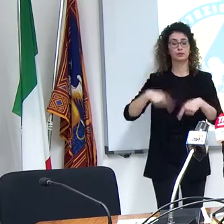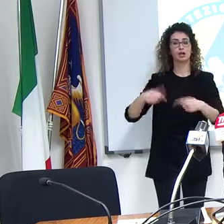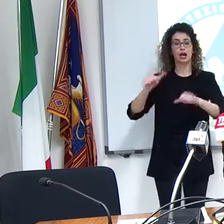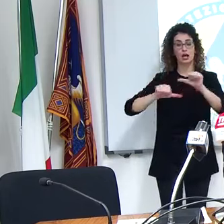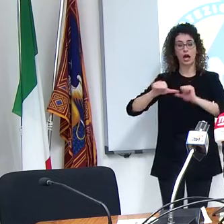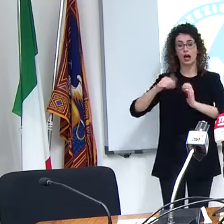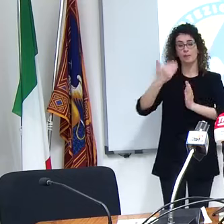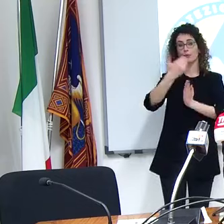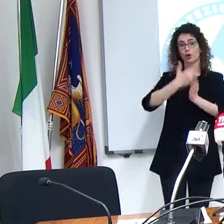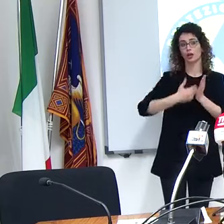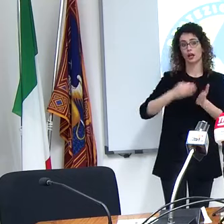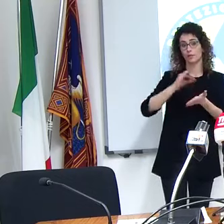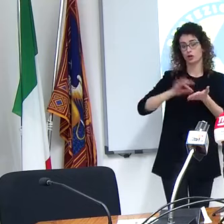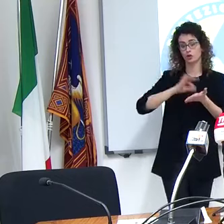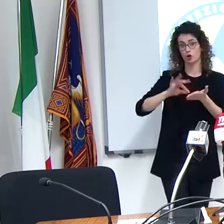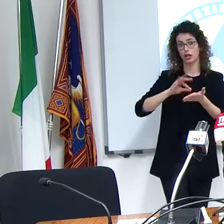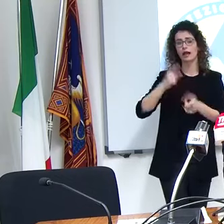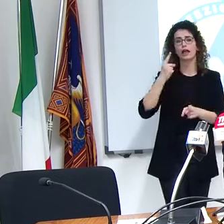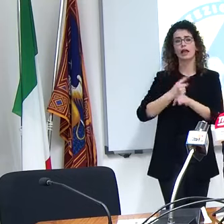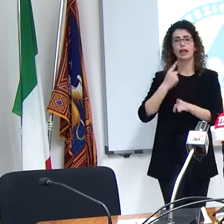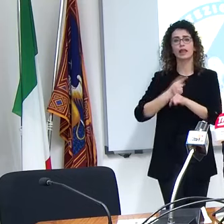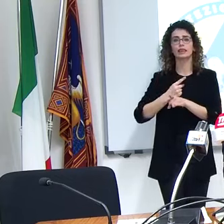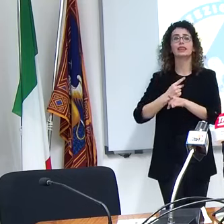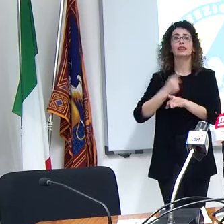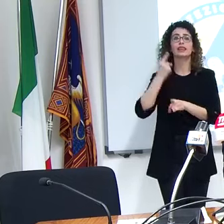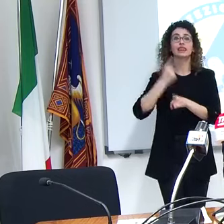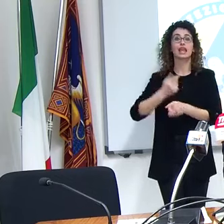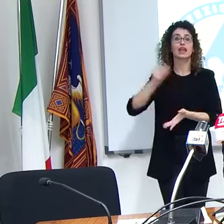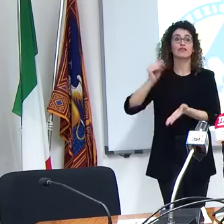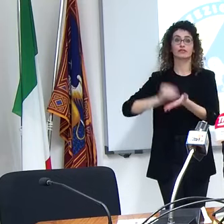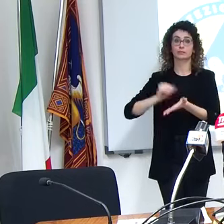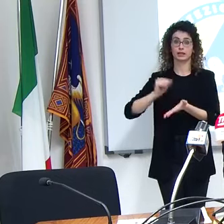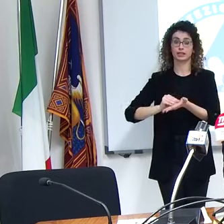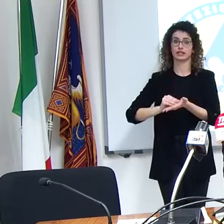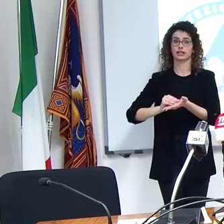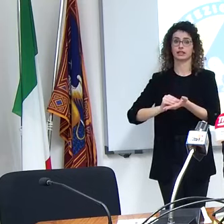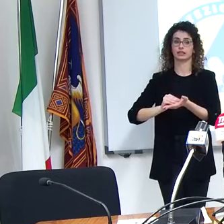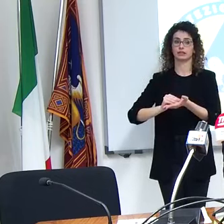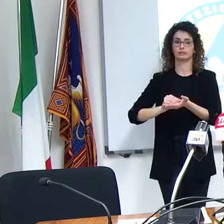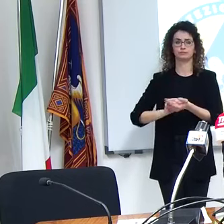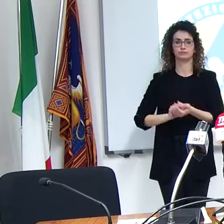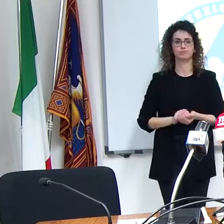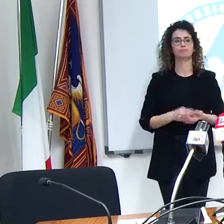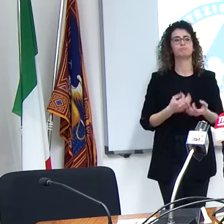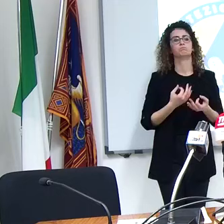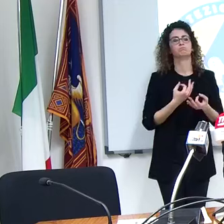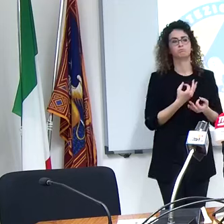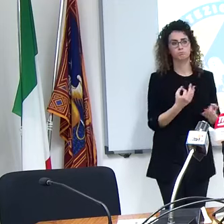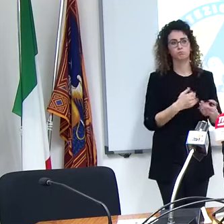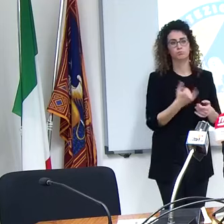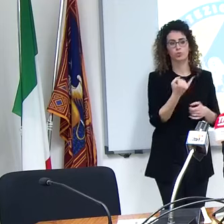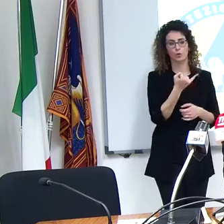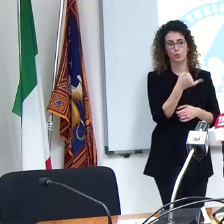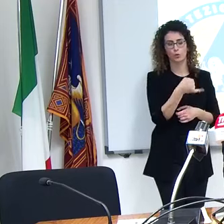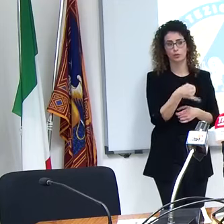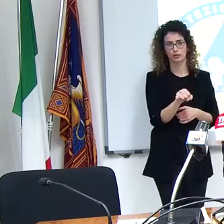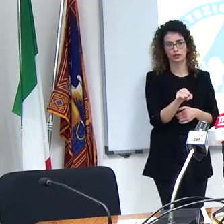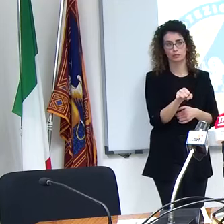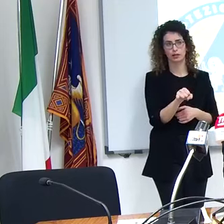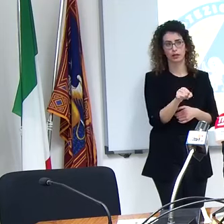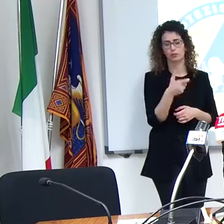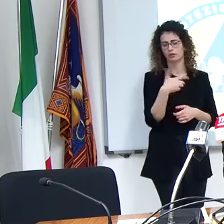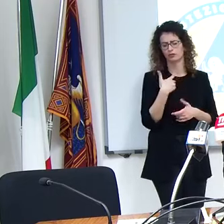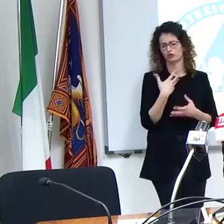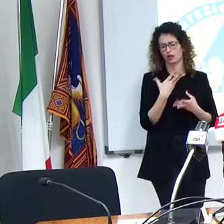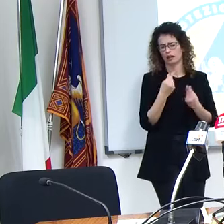scolastico si deve svolgere benissimo ecco un'ultima cosa perché naturalmente ce ne sono